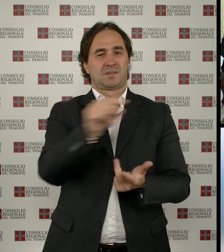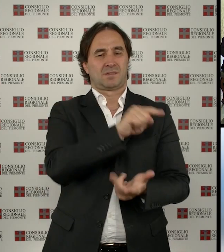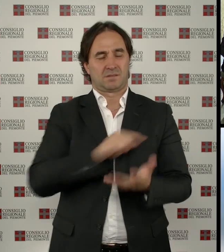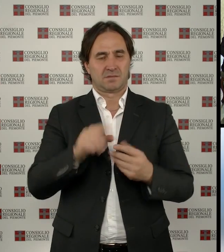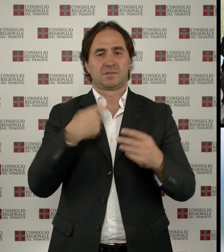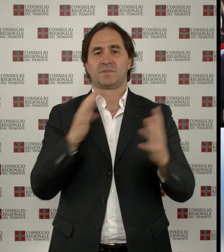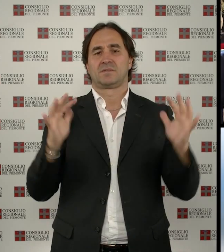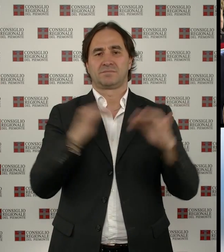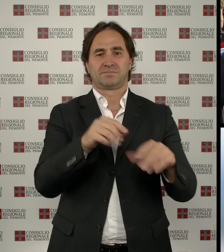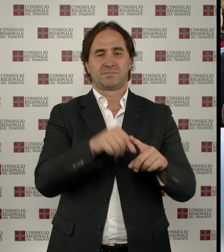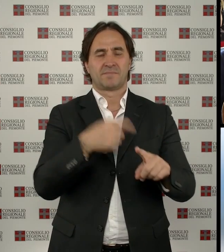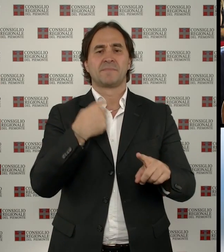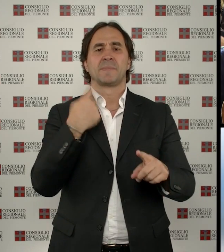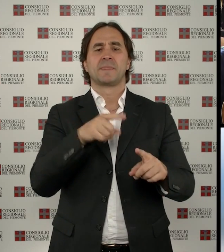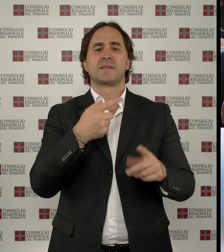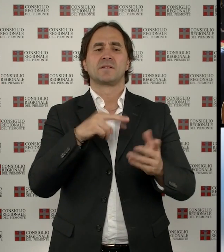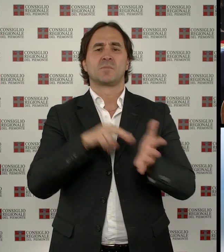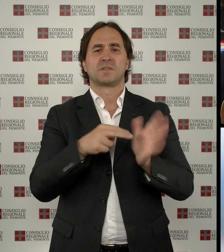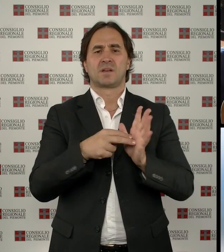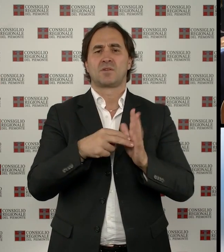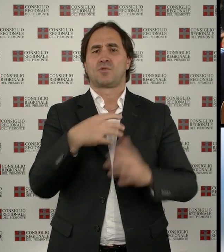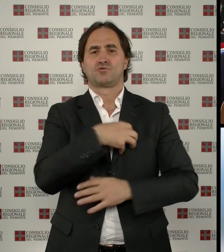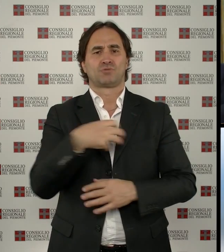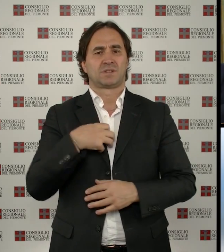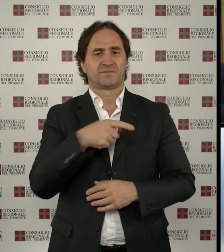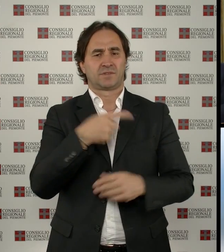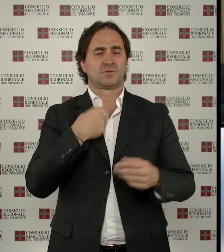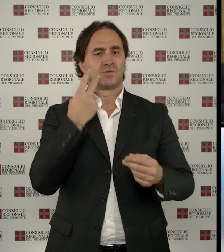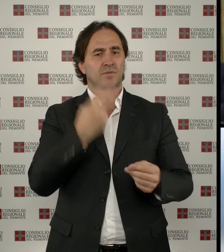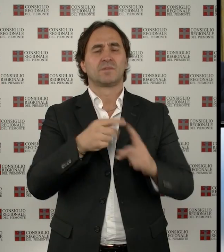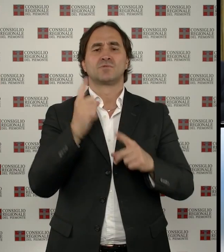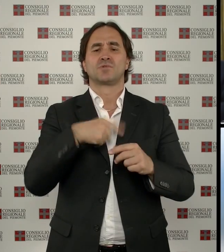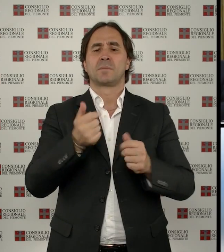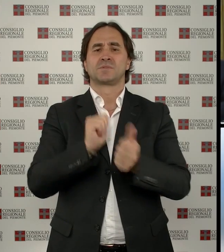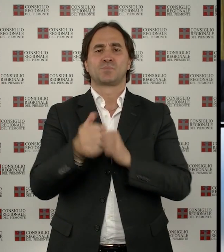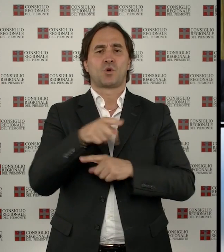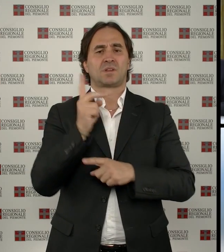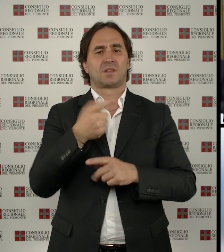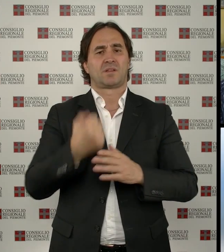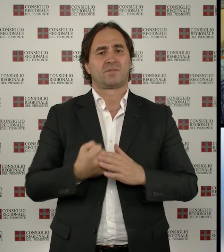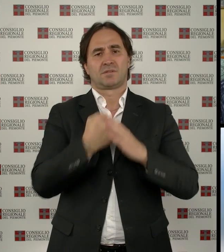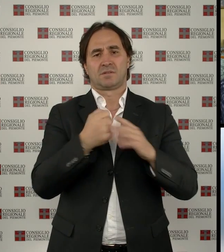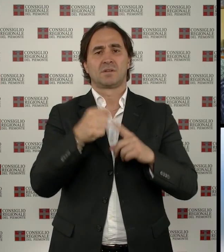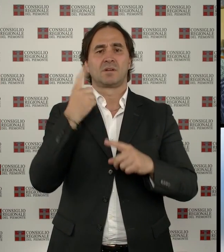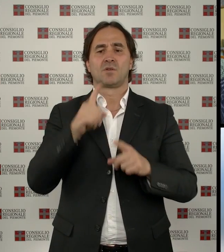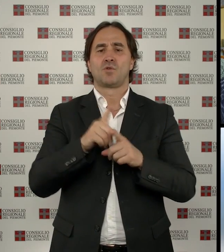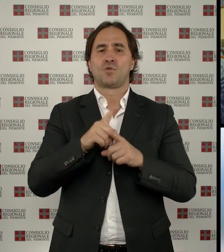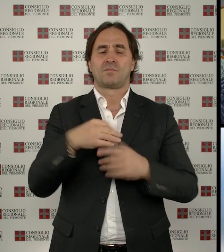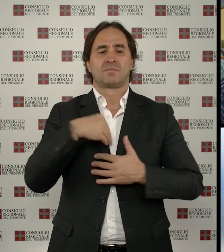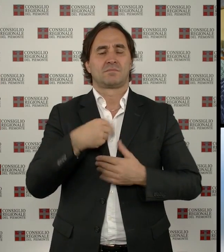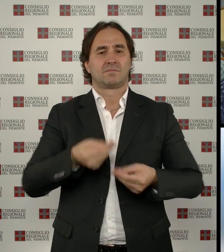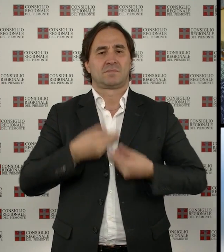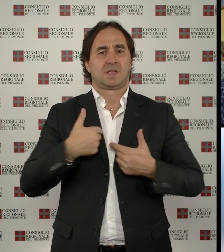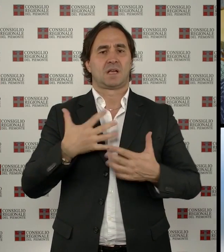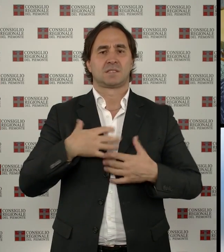spazio di approfondimento di carattere tecnico e scientifico per sostenere i valori dello sport come strumento di tutela della salute e di contenimento